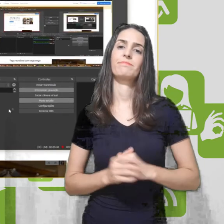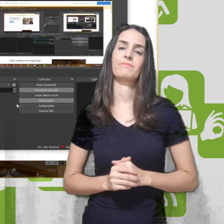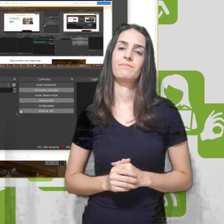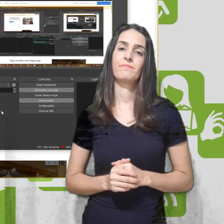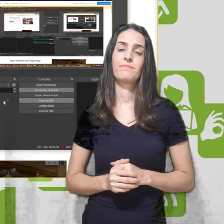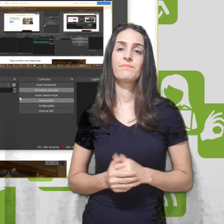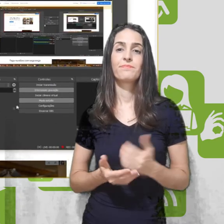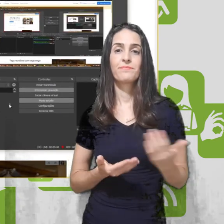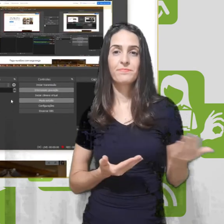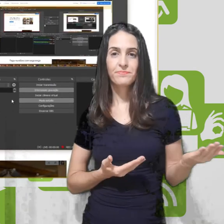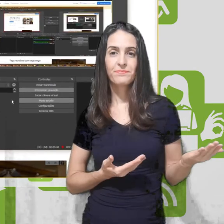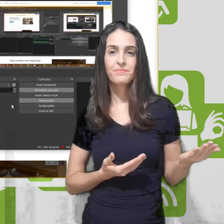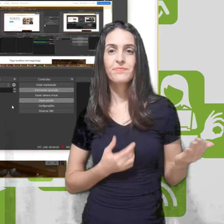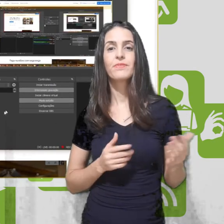Aqui já estamos gravando, né?